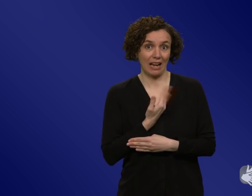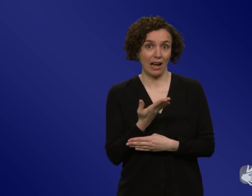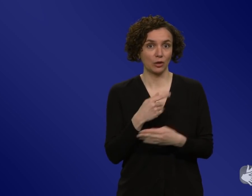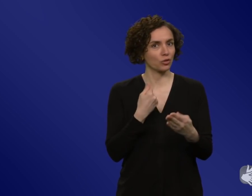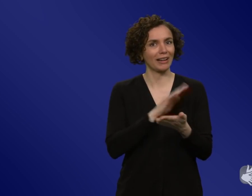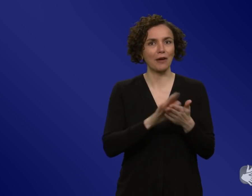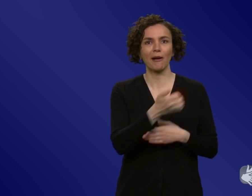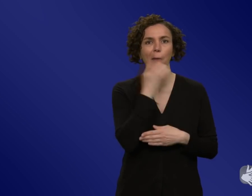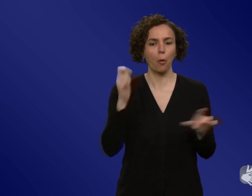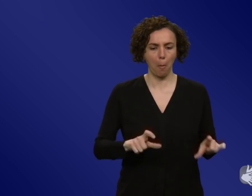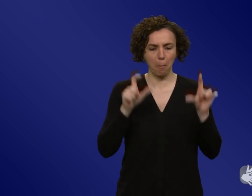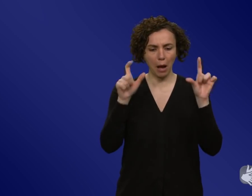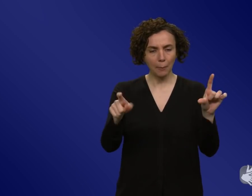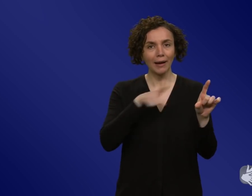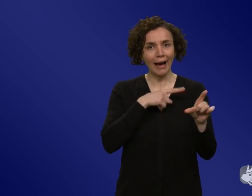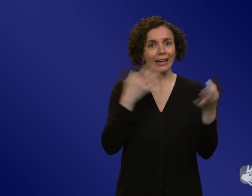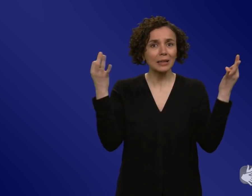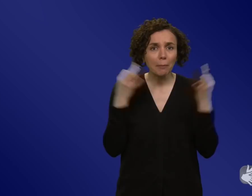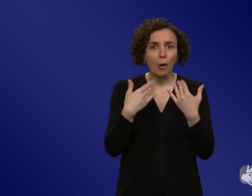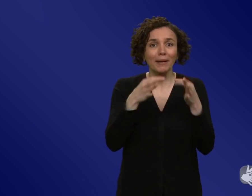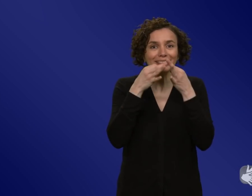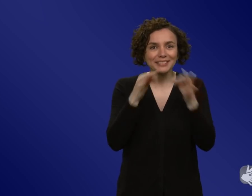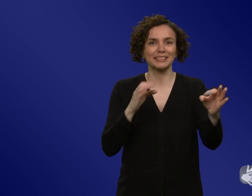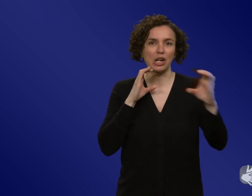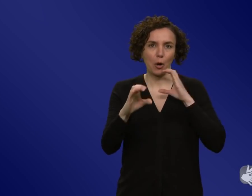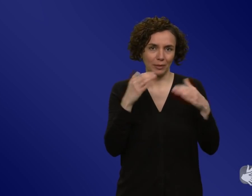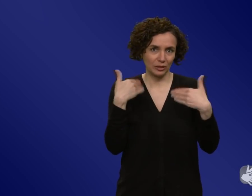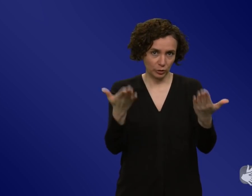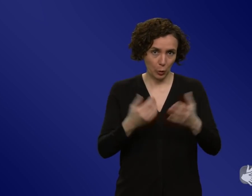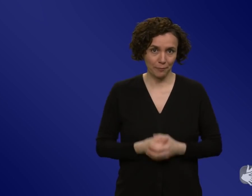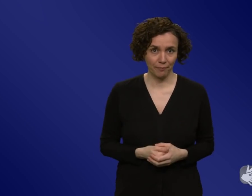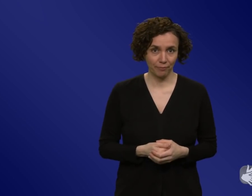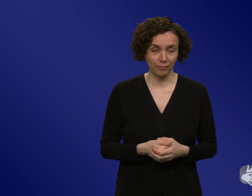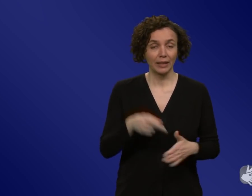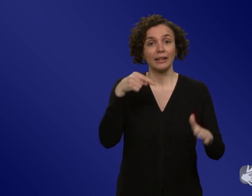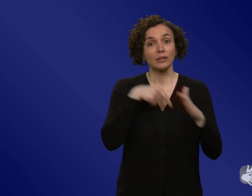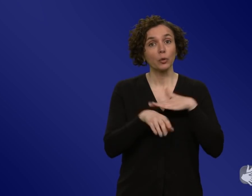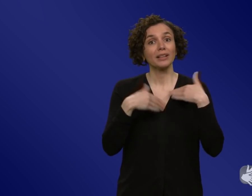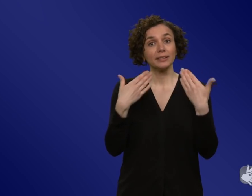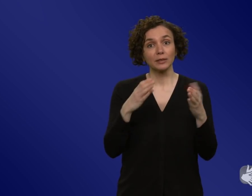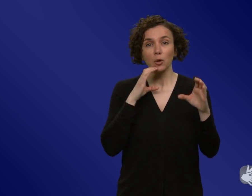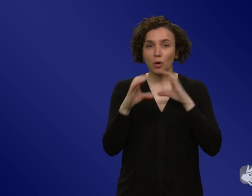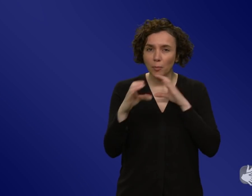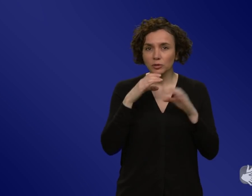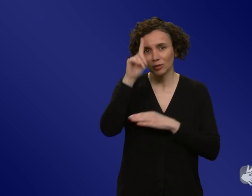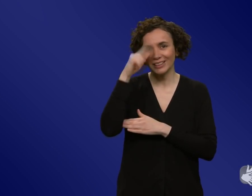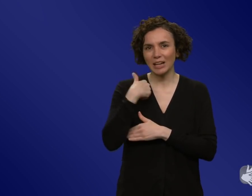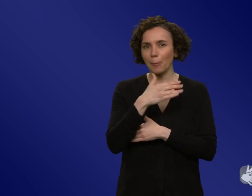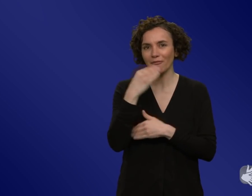differenzierter hätte kommunizieren können. Und ich glaube, dass dadurch einiges verloren gegangen ist, weil wir eben nicht